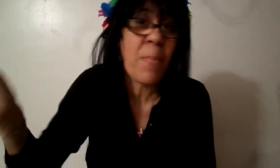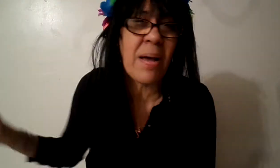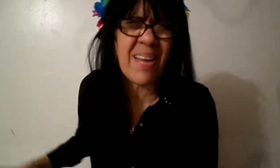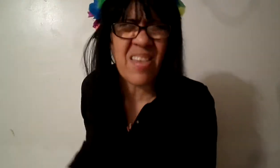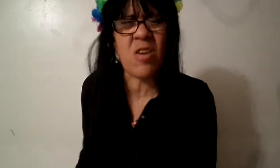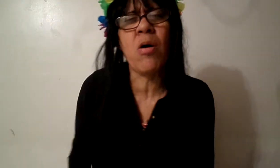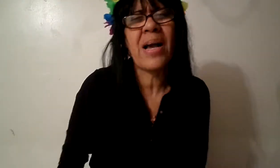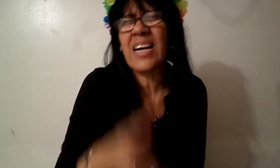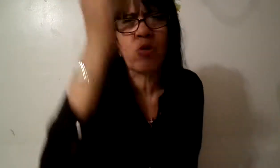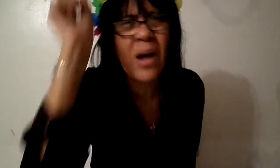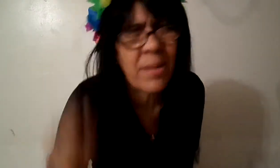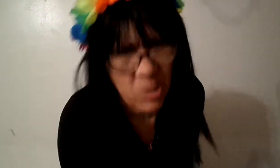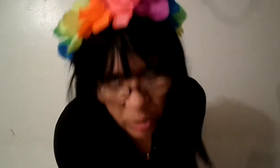palabra de Dios canto de cabezona